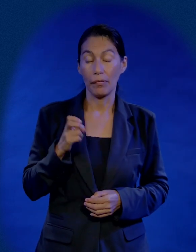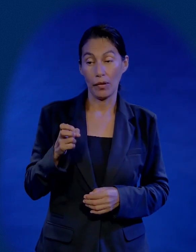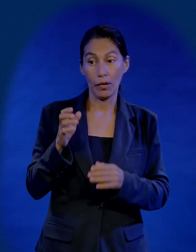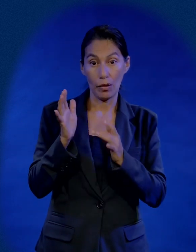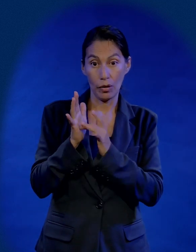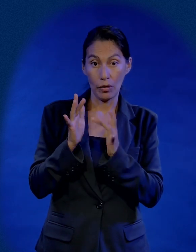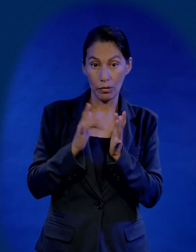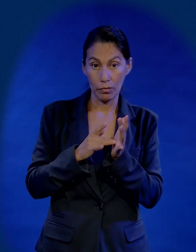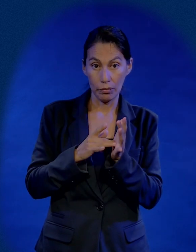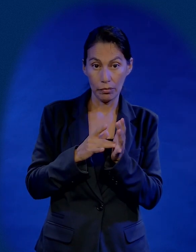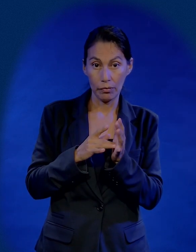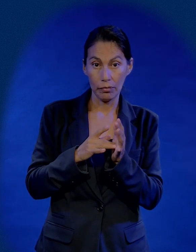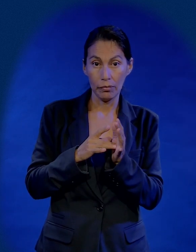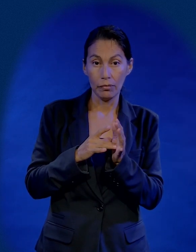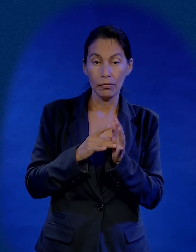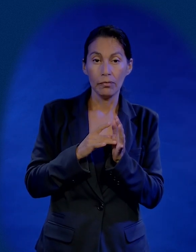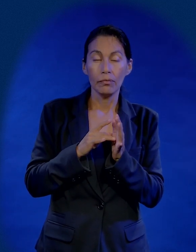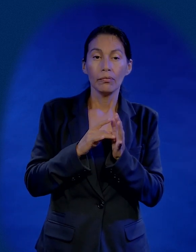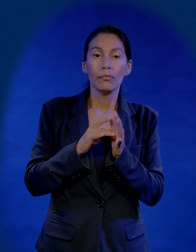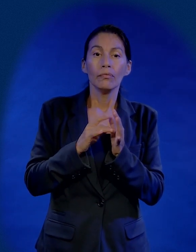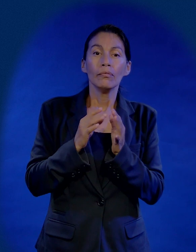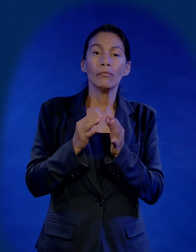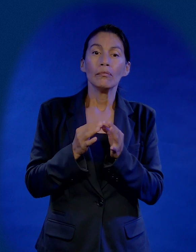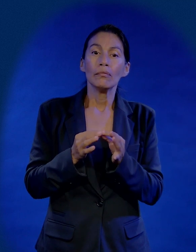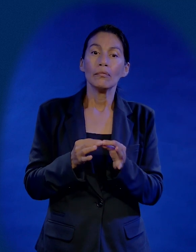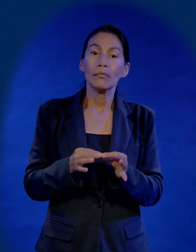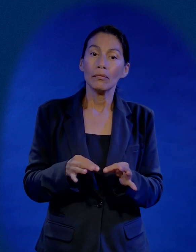finalmente Jesús en un momento muy solemne le dice Judas